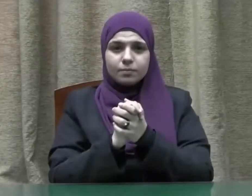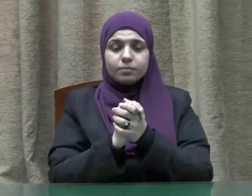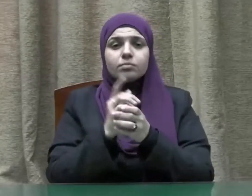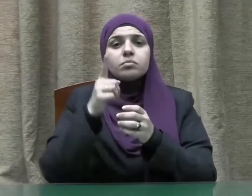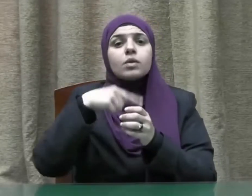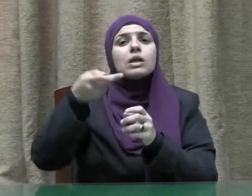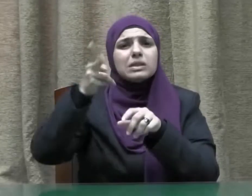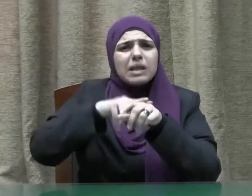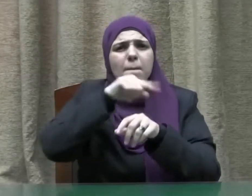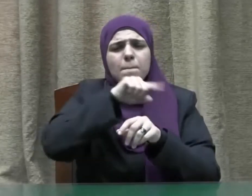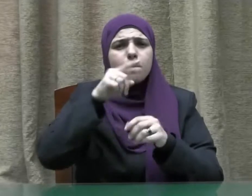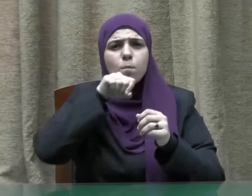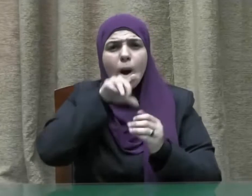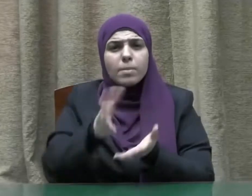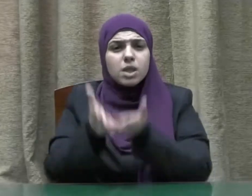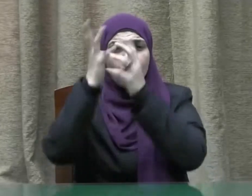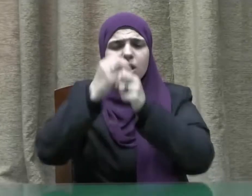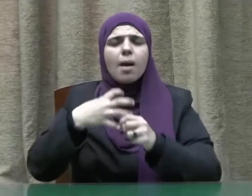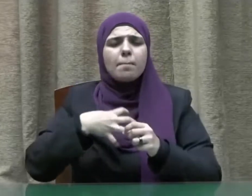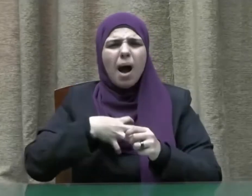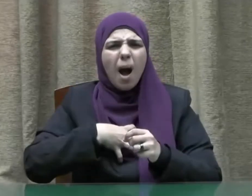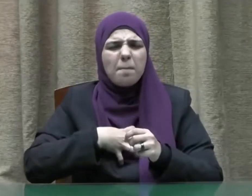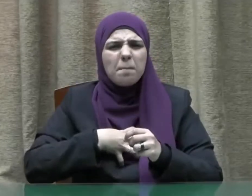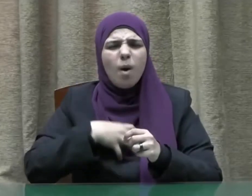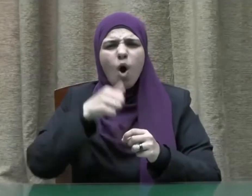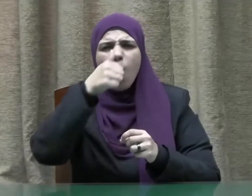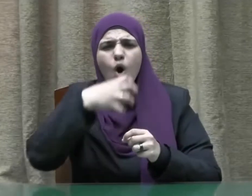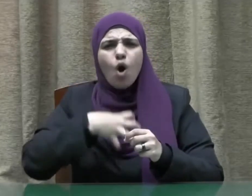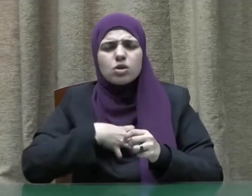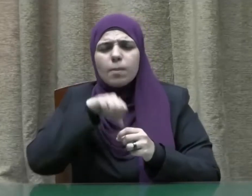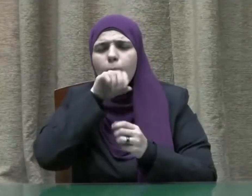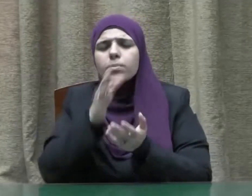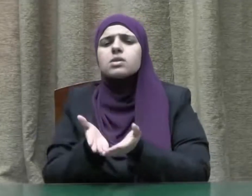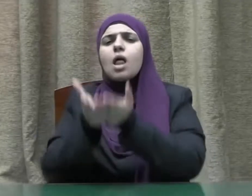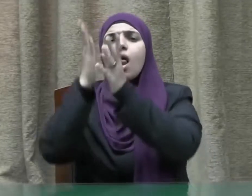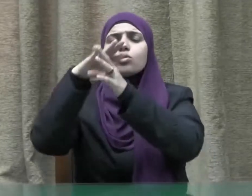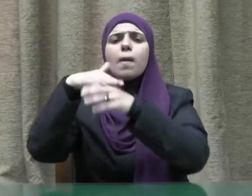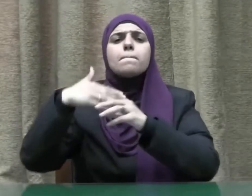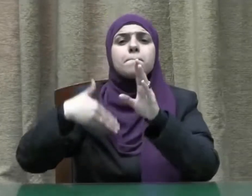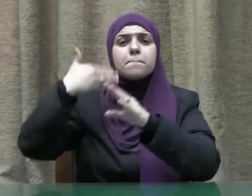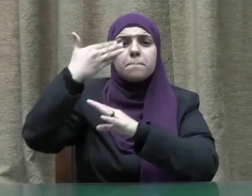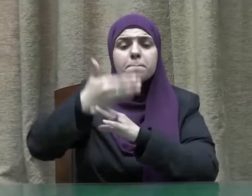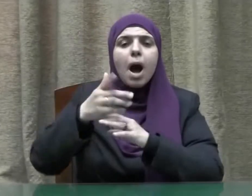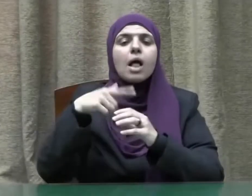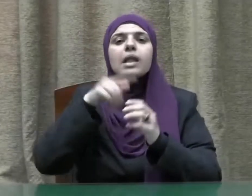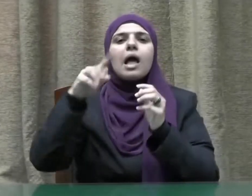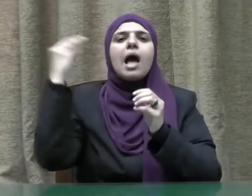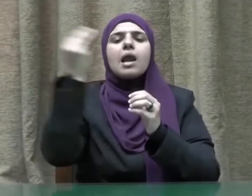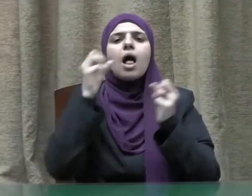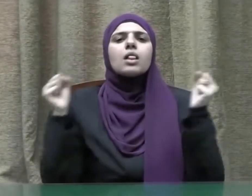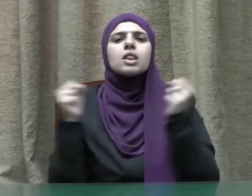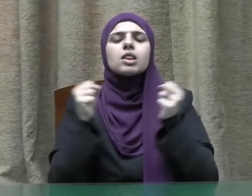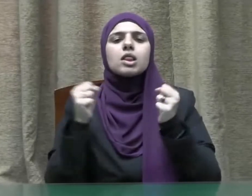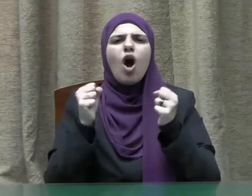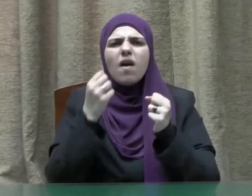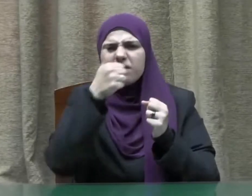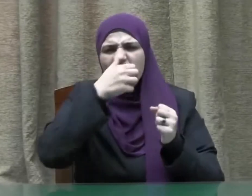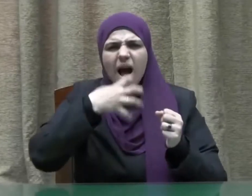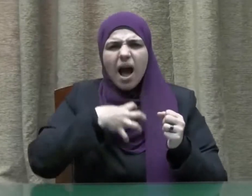ولقد ازداد هم النبي صلى الله عليه وسلم بعد رحلة الطائف الحزينة التي